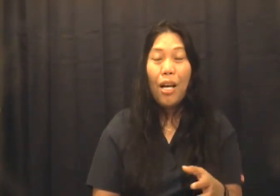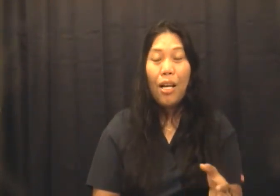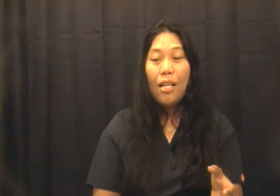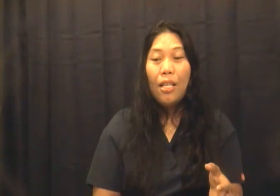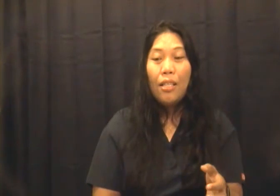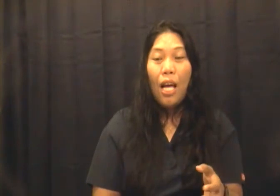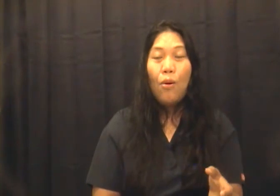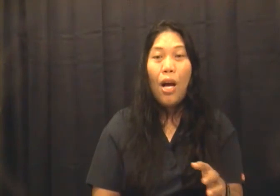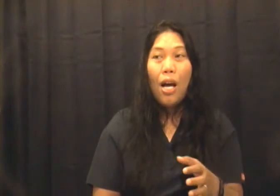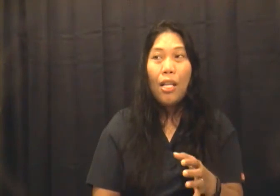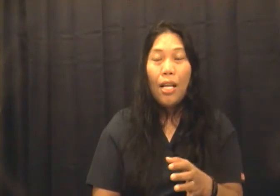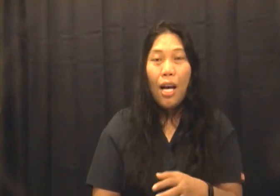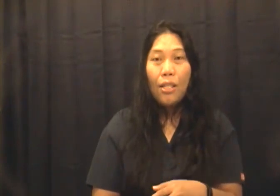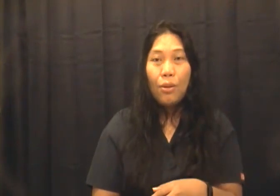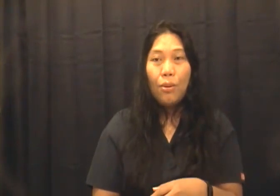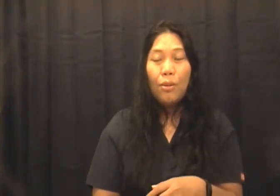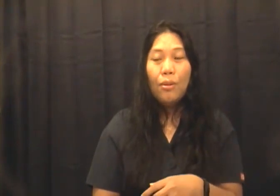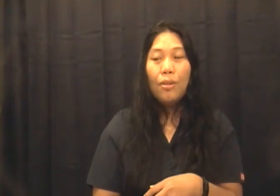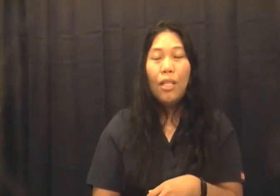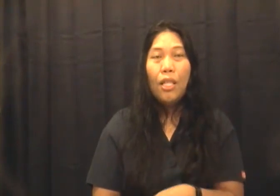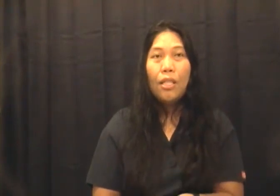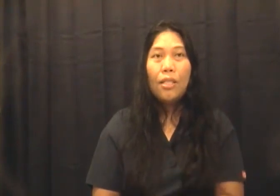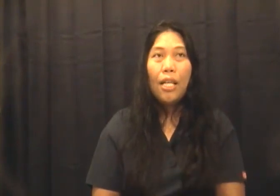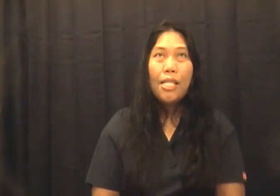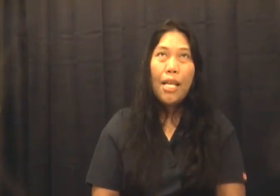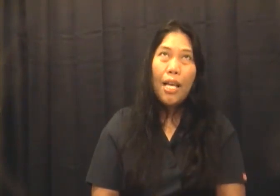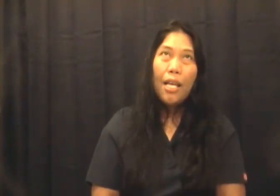mga taong aalagaan ko so kasi